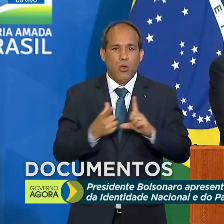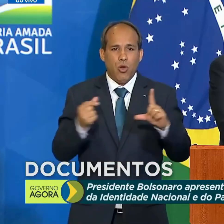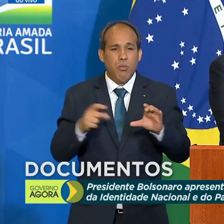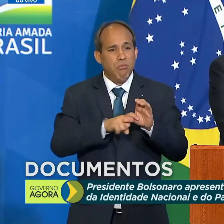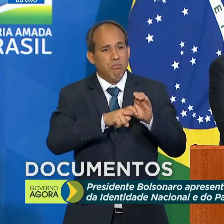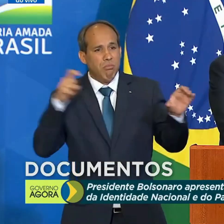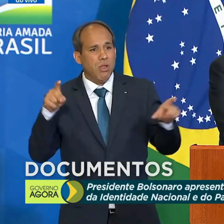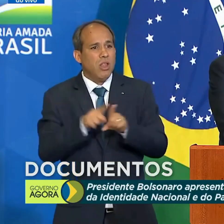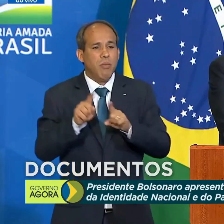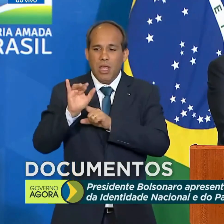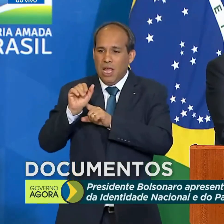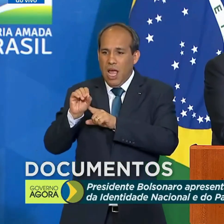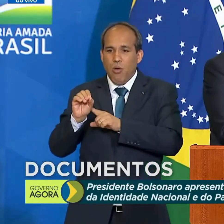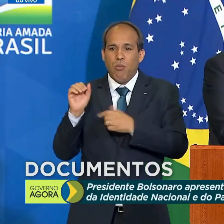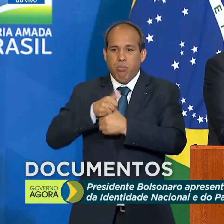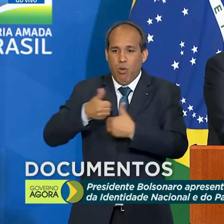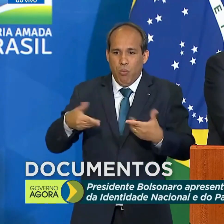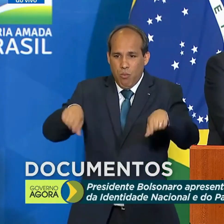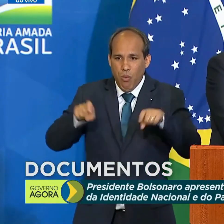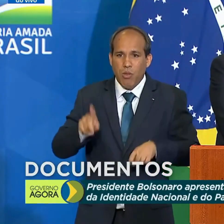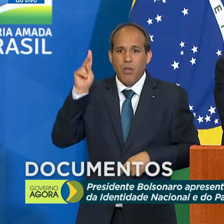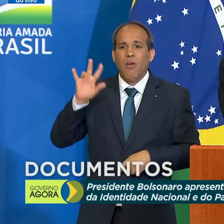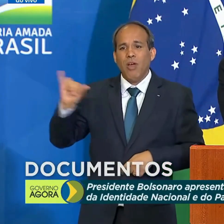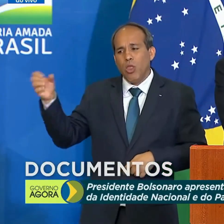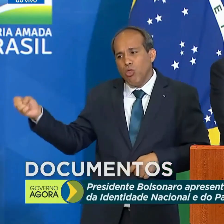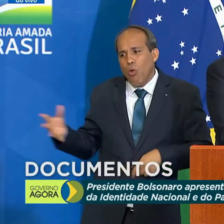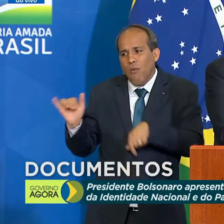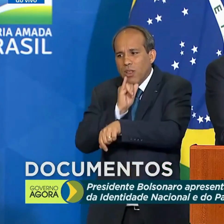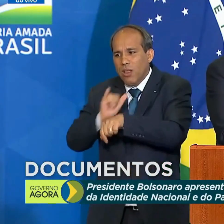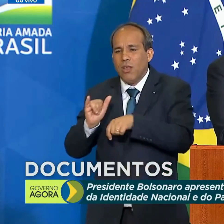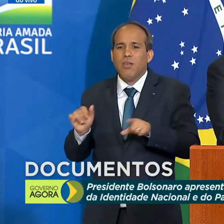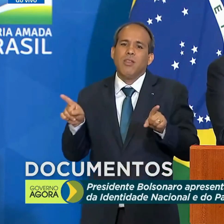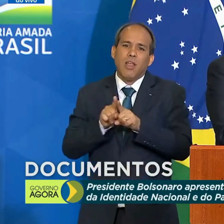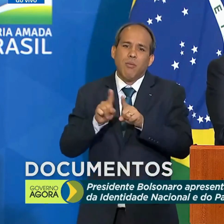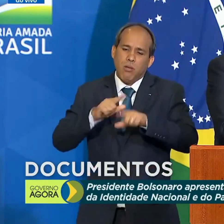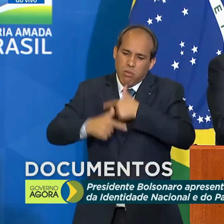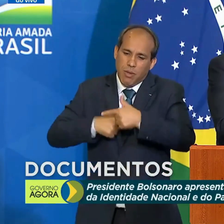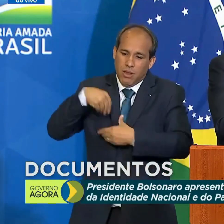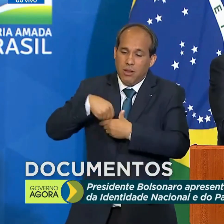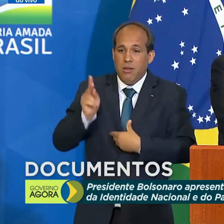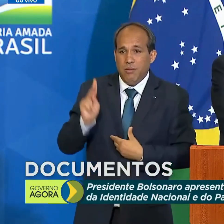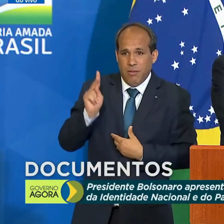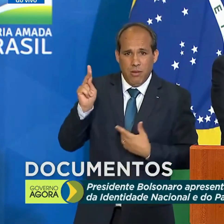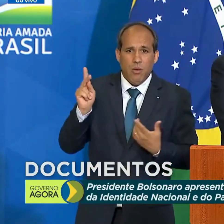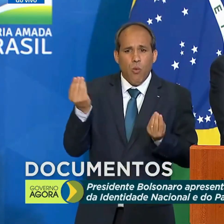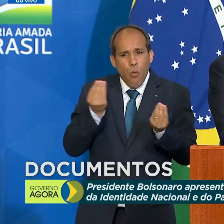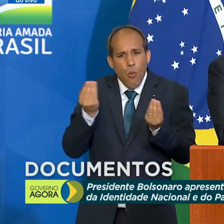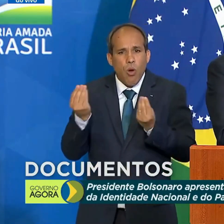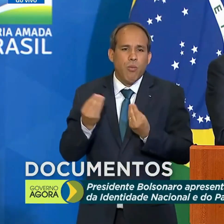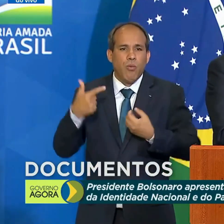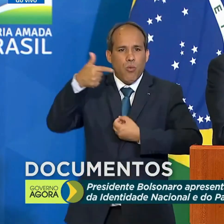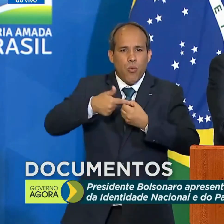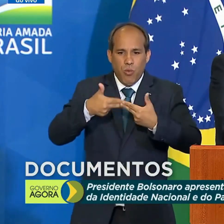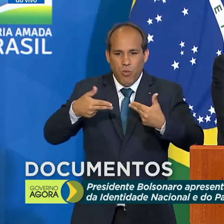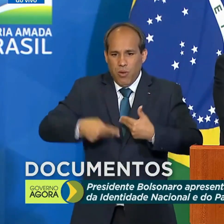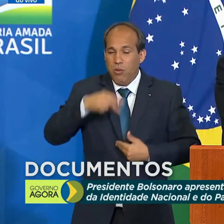Hoje o Caio está tomando posse lá na Petrobras, teremos uma nova dinâmica também na Petrobras na questão dos combustíveis